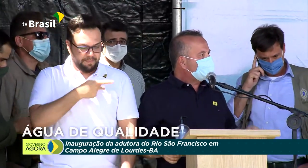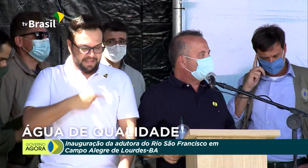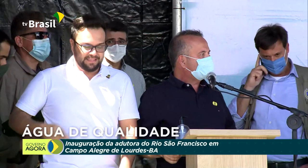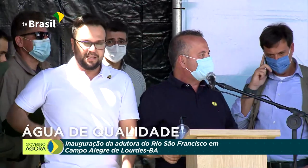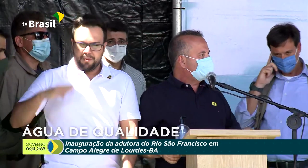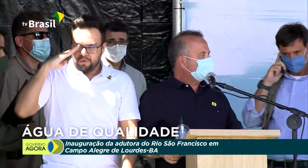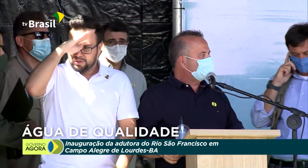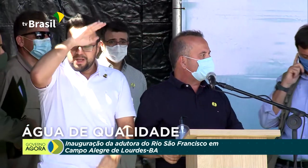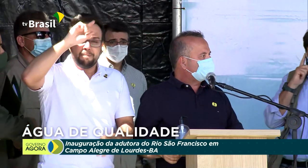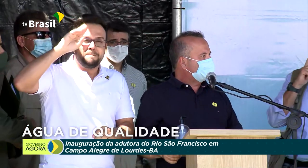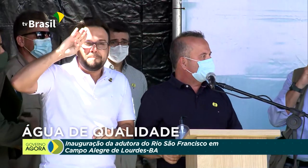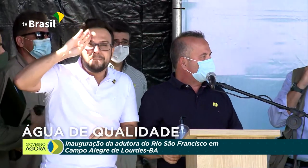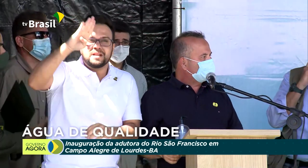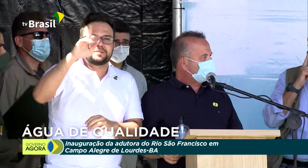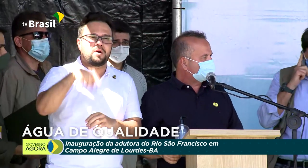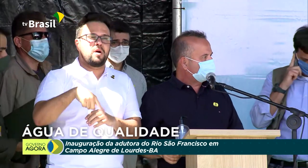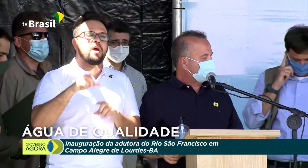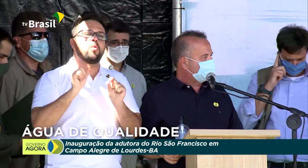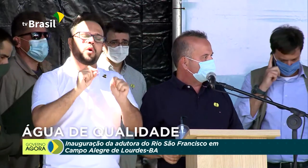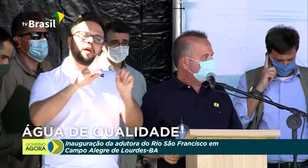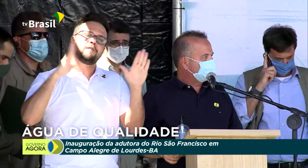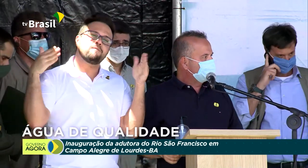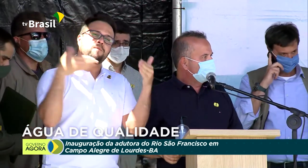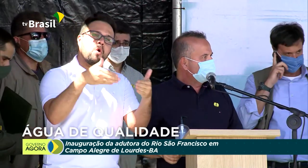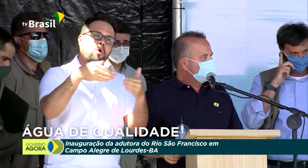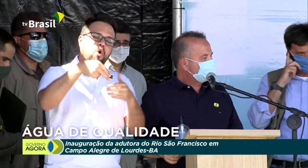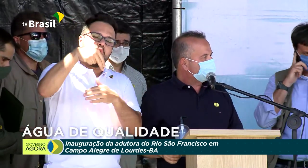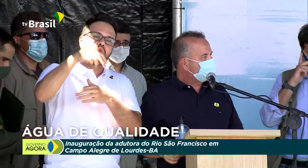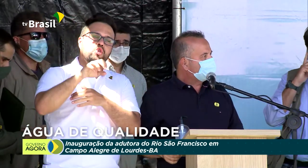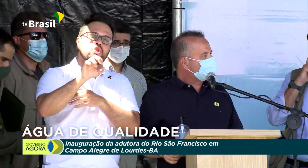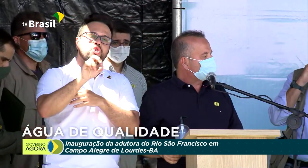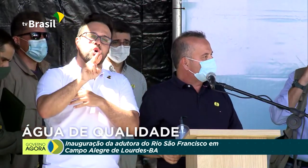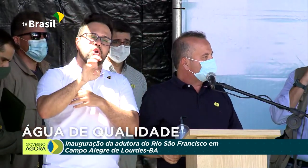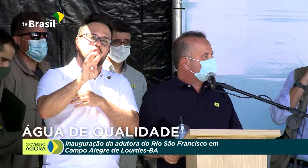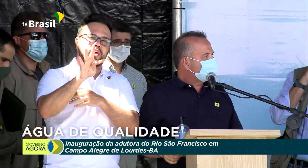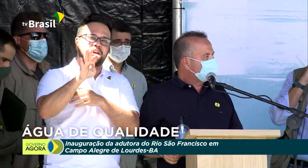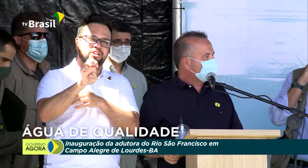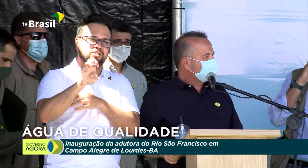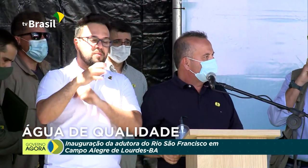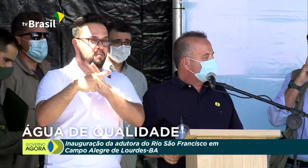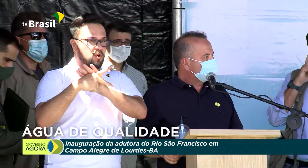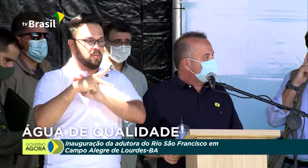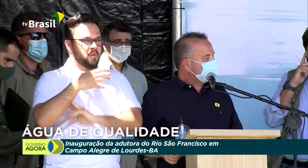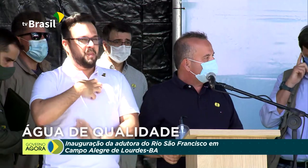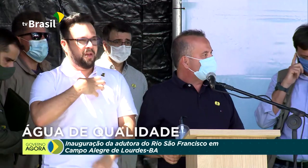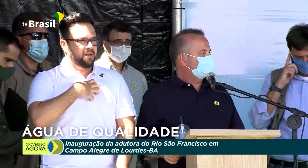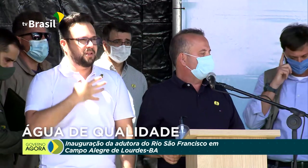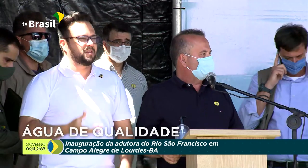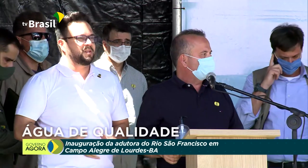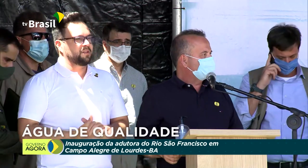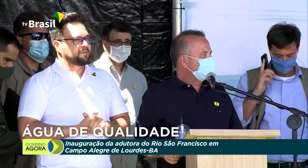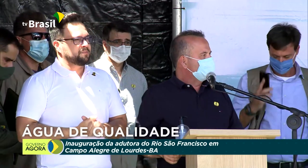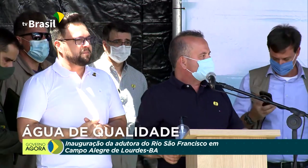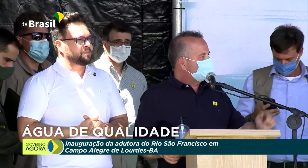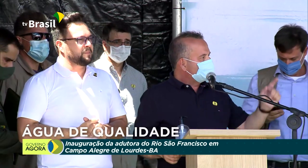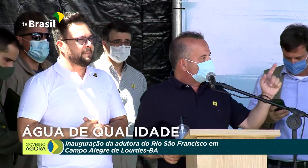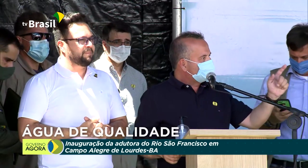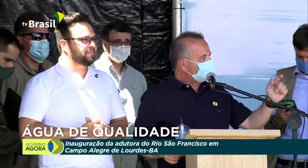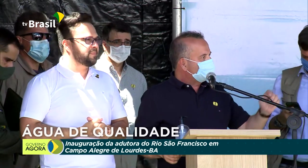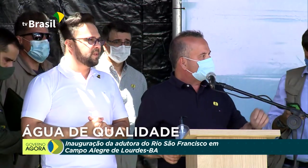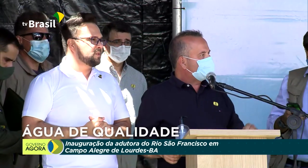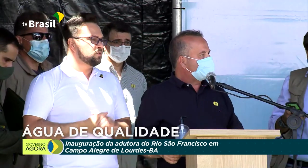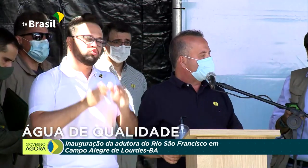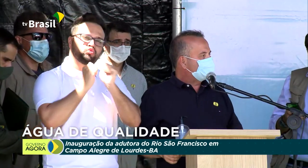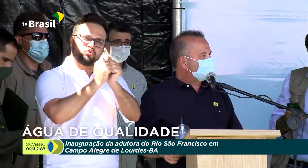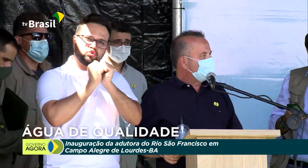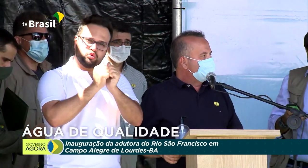prioritariamente para atender o Noroeste da Bahia. Presidente, a nossa moção tem se renovado. Estivemos